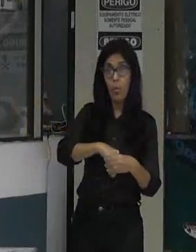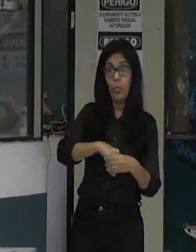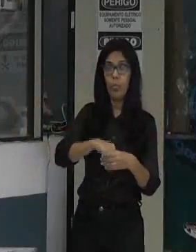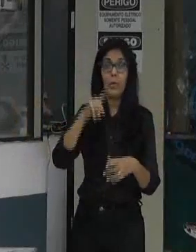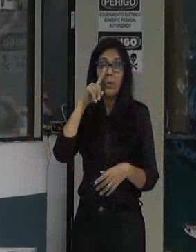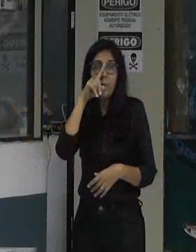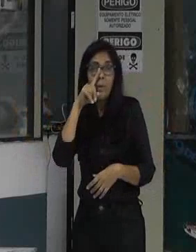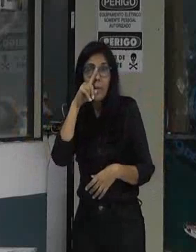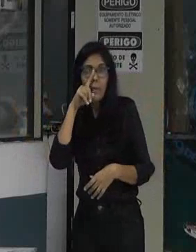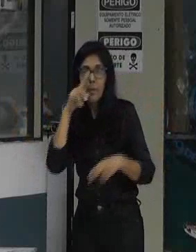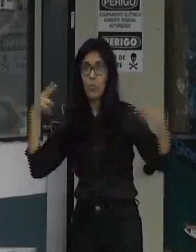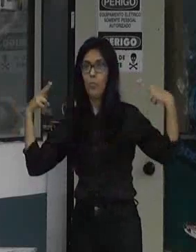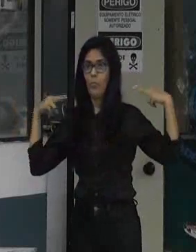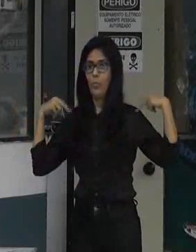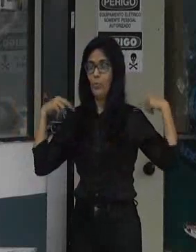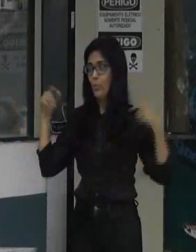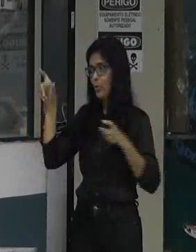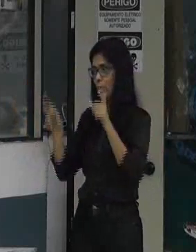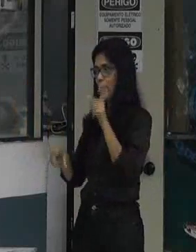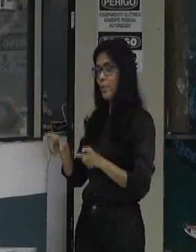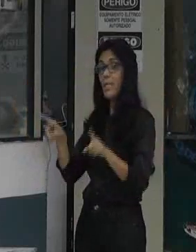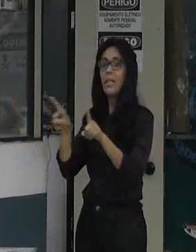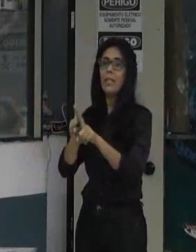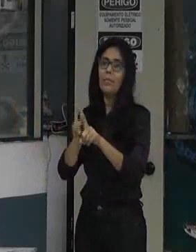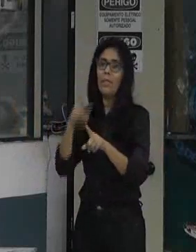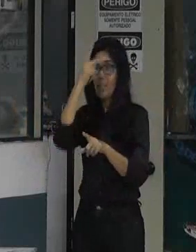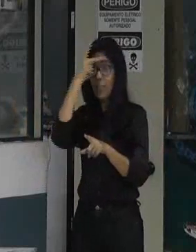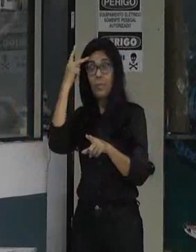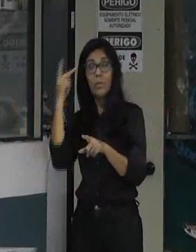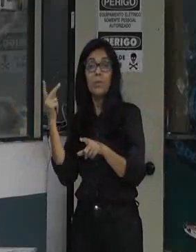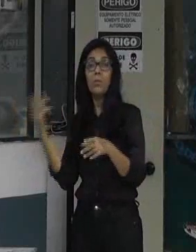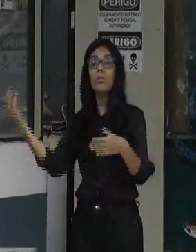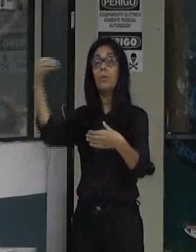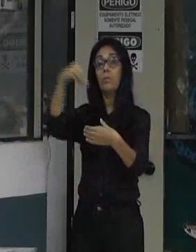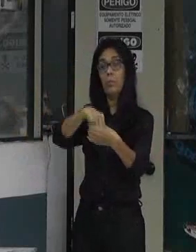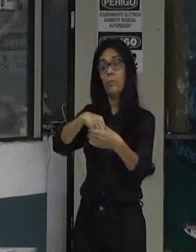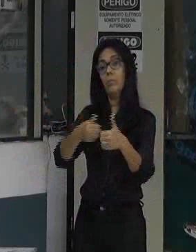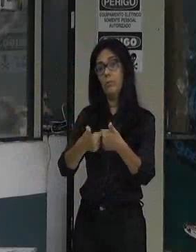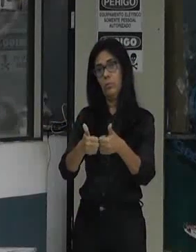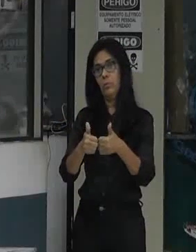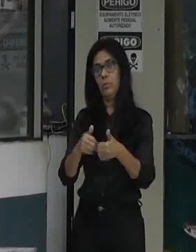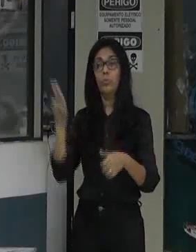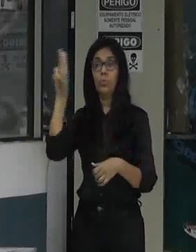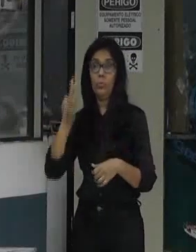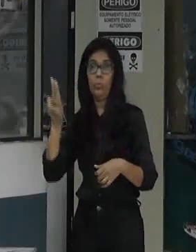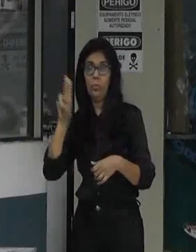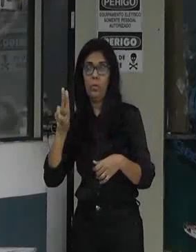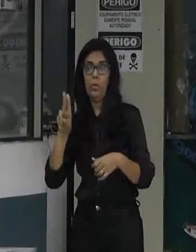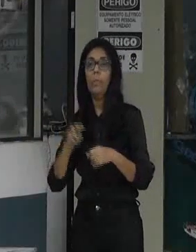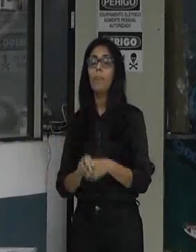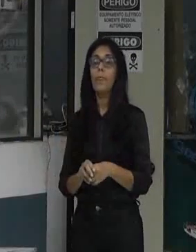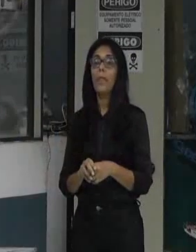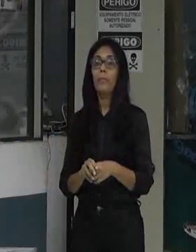e dos passageiros que estão sendo transportados. E uma questão básica, que o Código Brasileiro de Trânsito